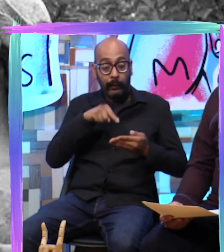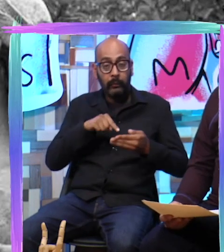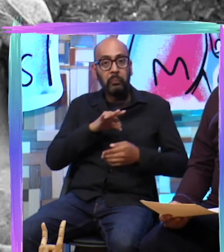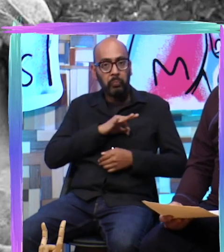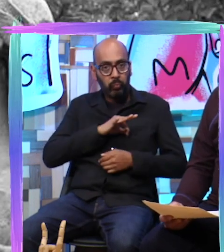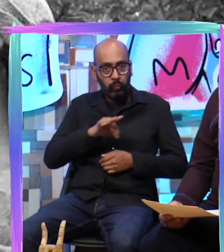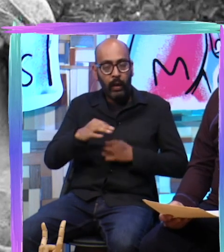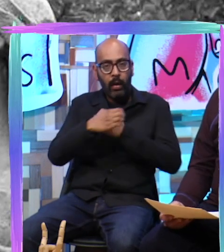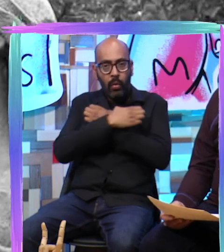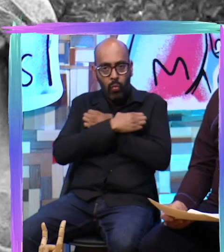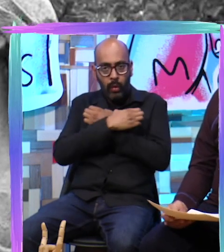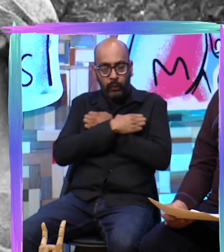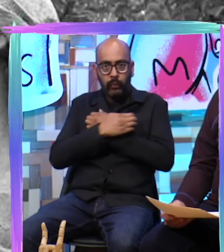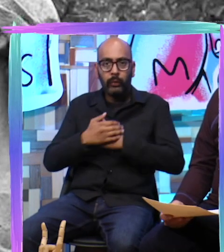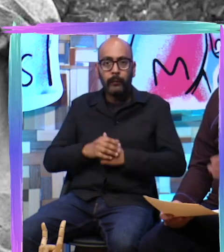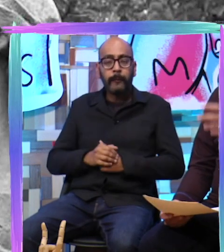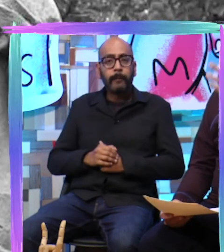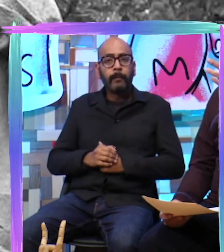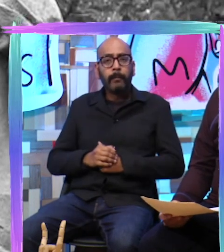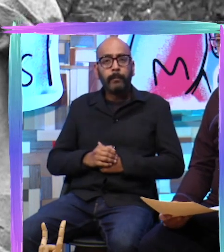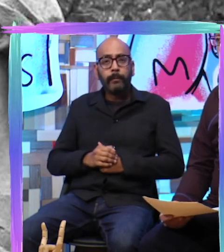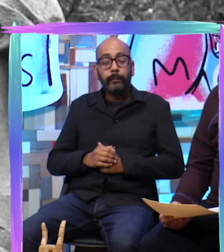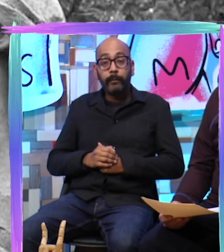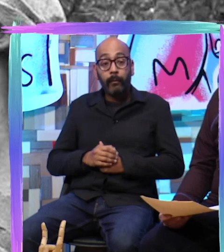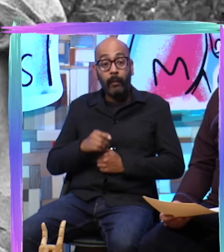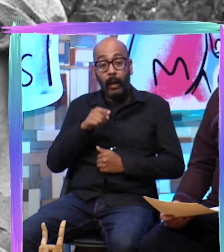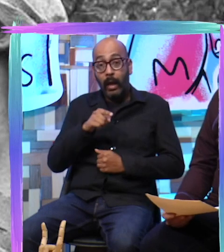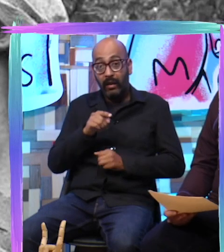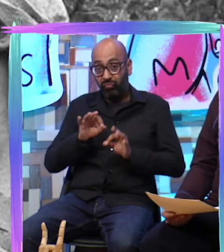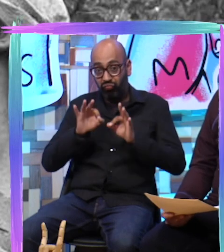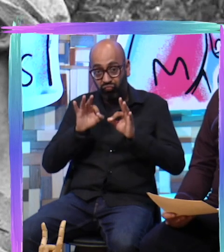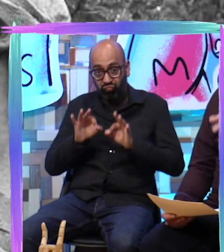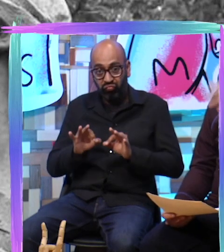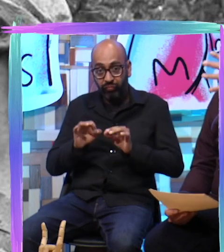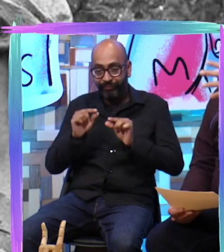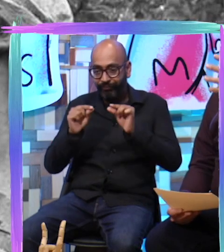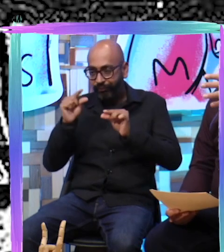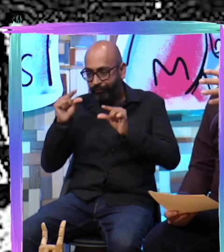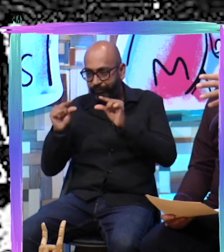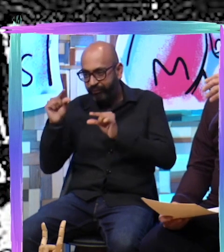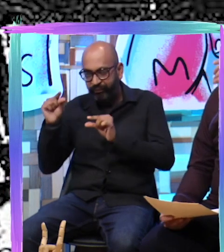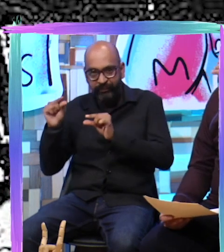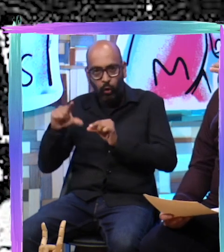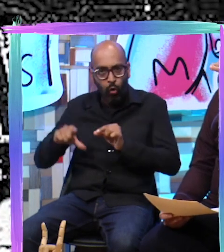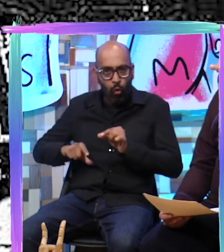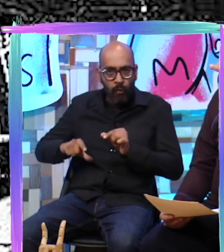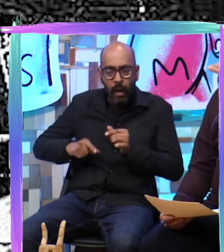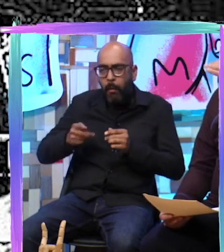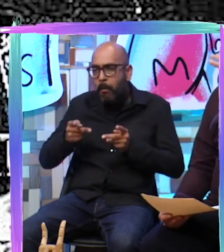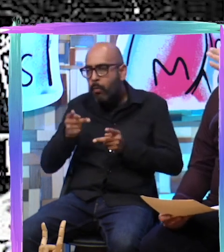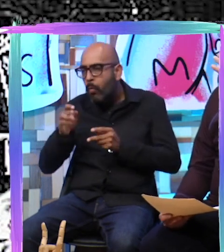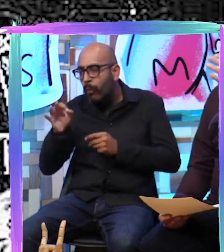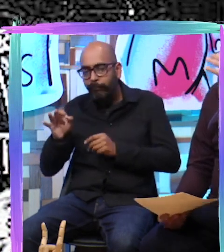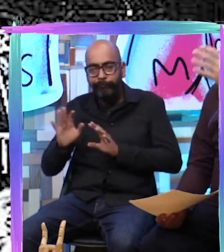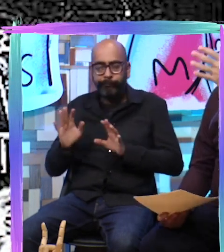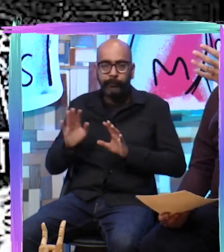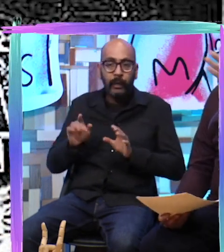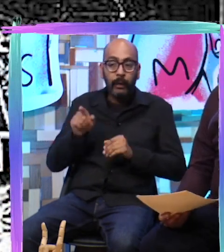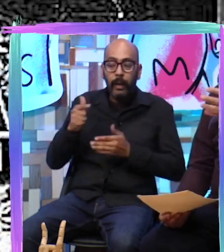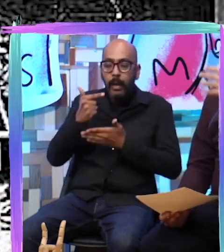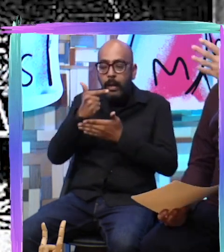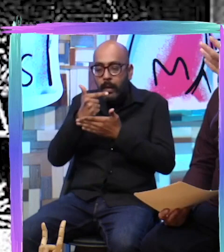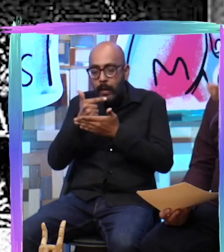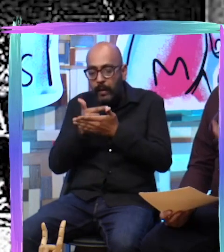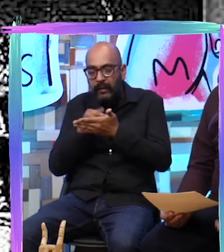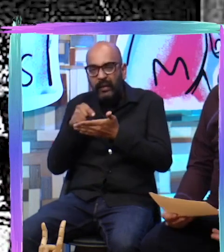Esto obviamente no era un censo formal ni nada por el estilo, sino nada más la lista de los sordos que se